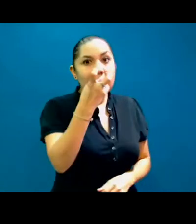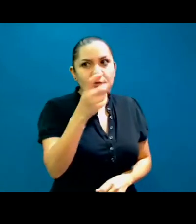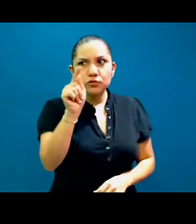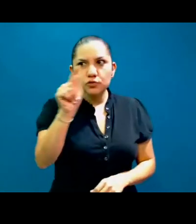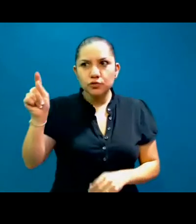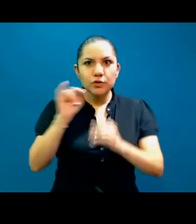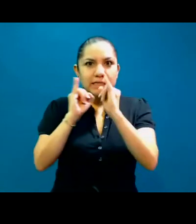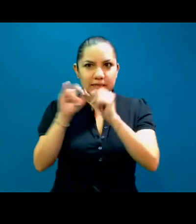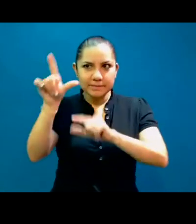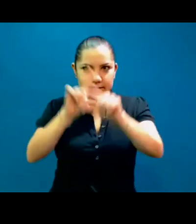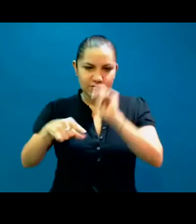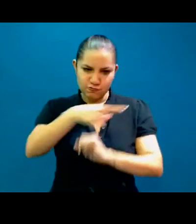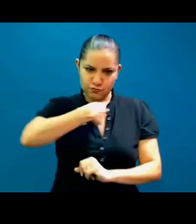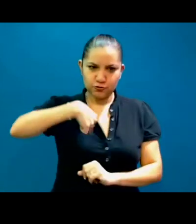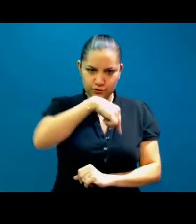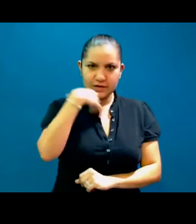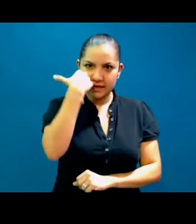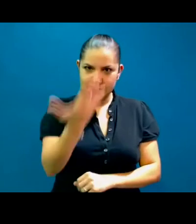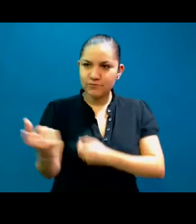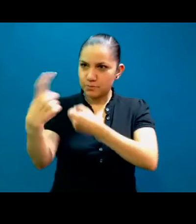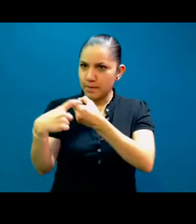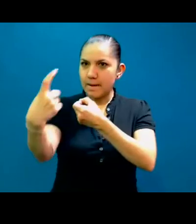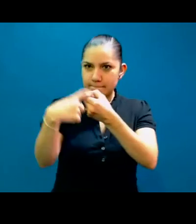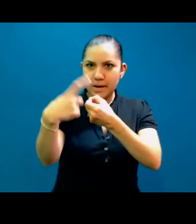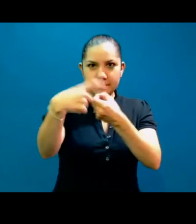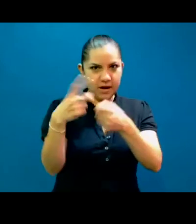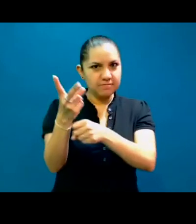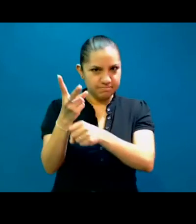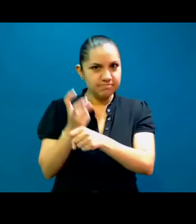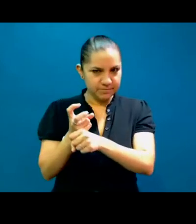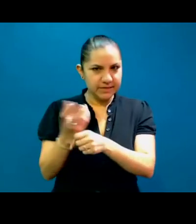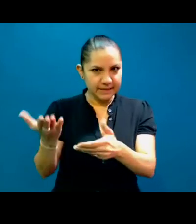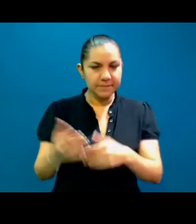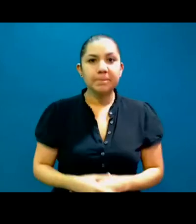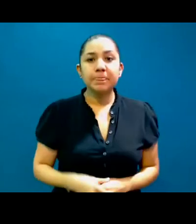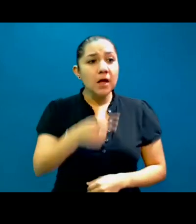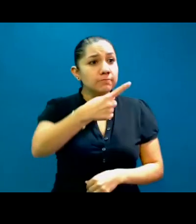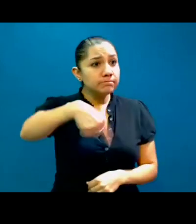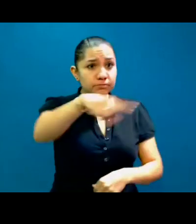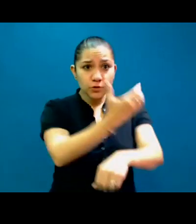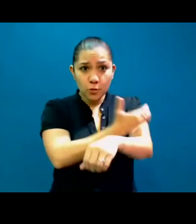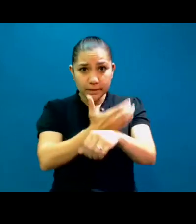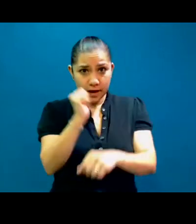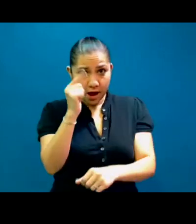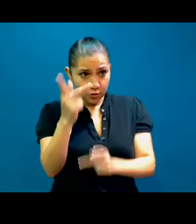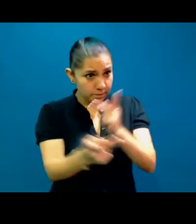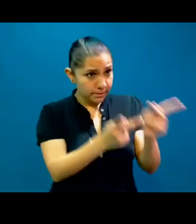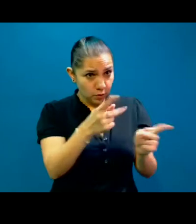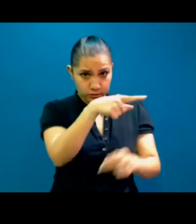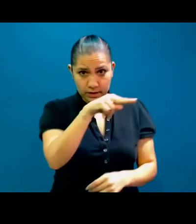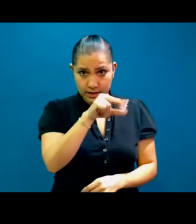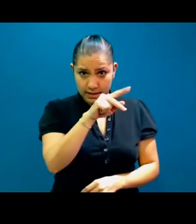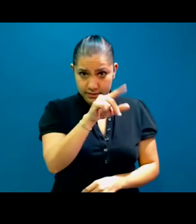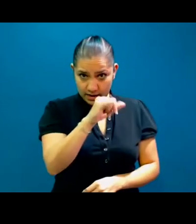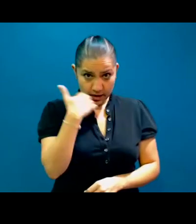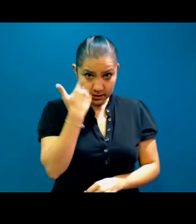intérpretes de señas. Muy interesante. Colegas, ¿alguien tiene alguna pregunta para Natalia? Pueden mandarla por